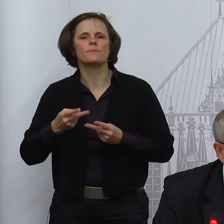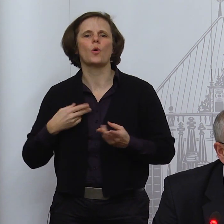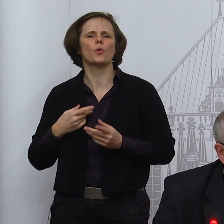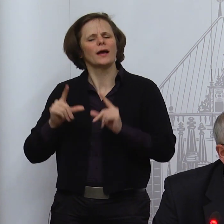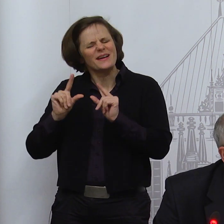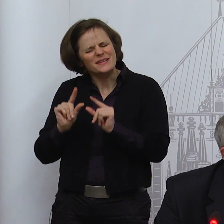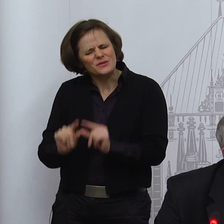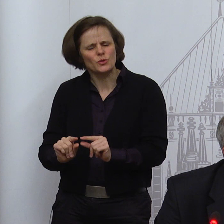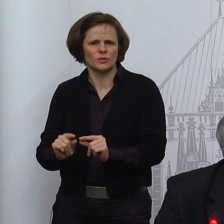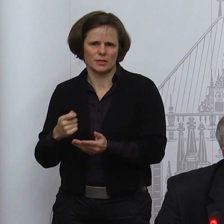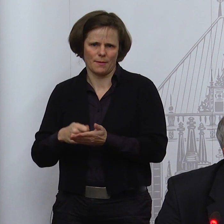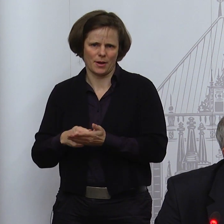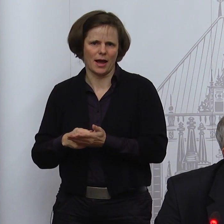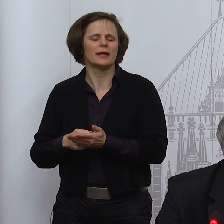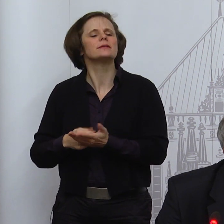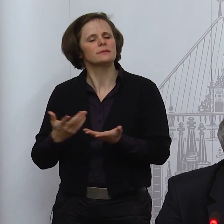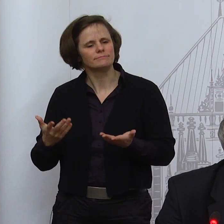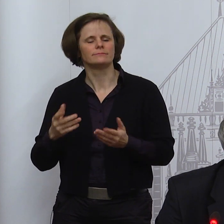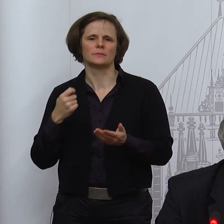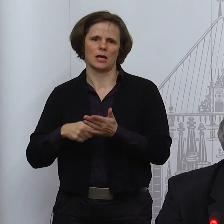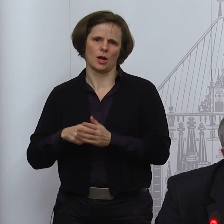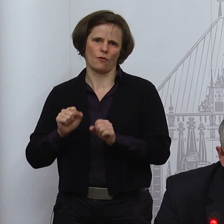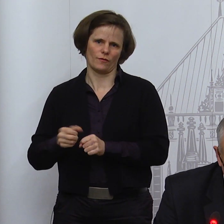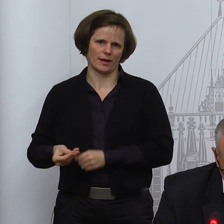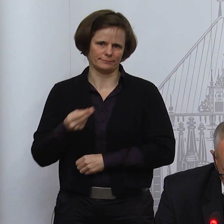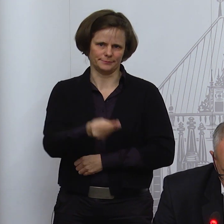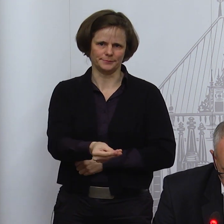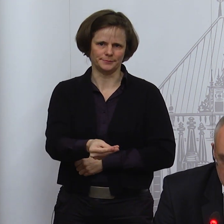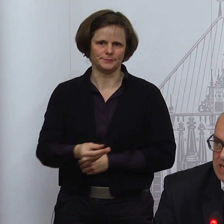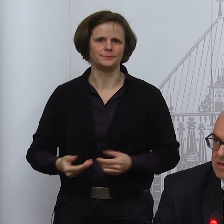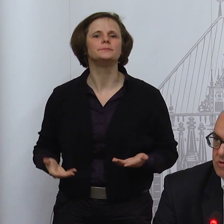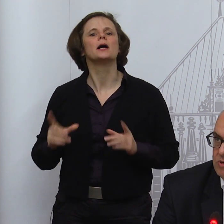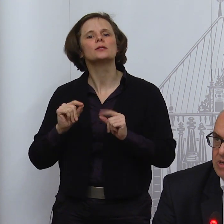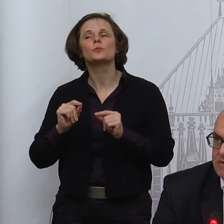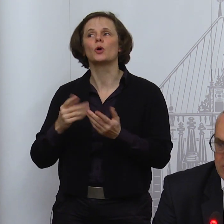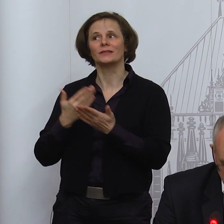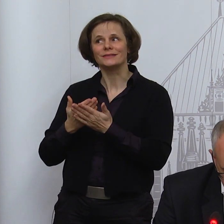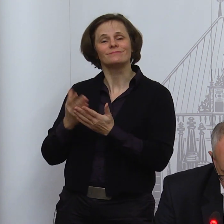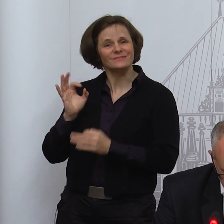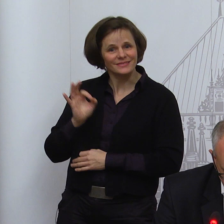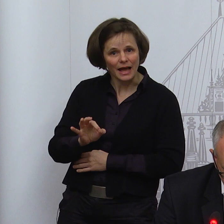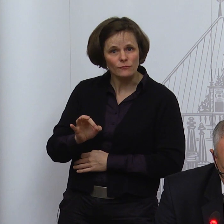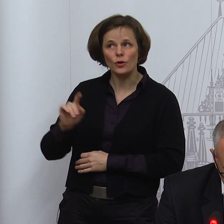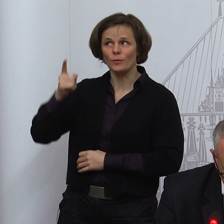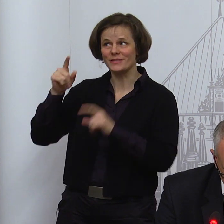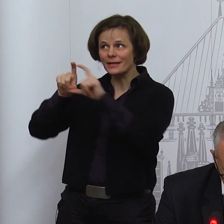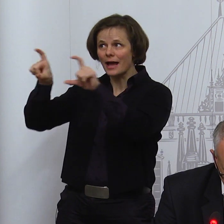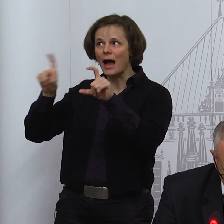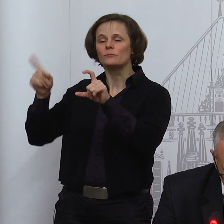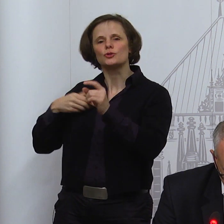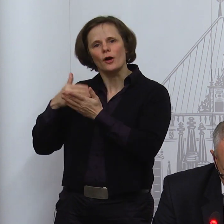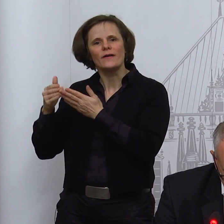medizinische Masken, die betreffenden Masken auch leisten können. Und da werden wir im Senat diskutieren, wie das gewährleistet werden kann.